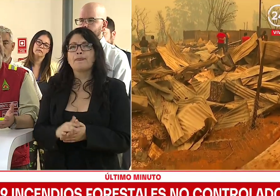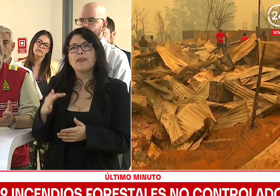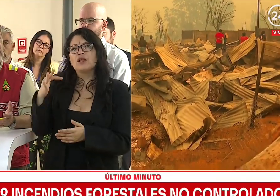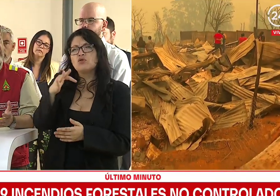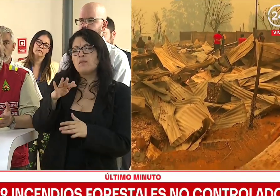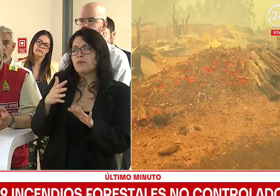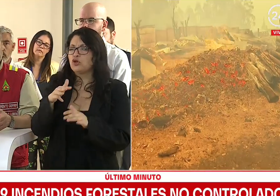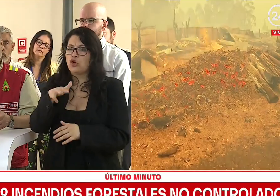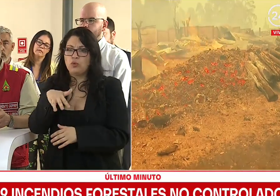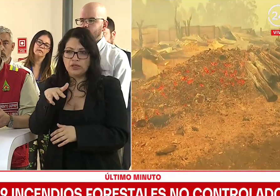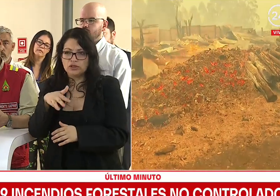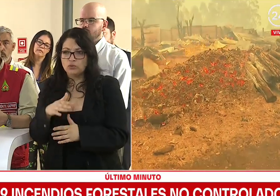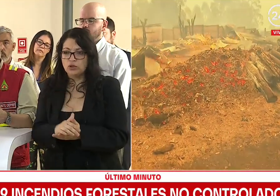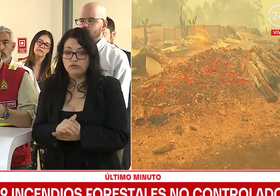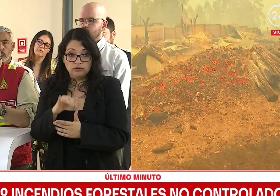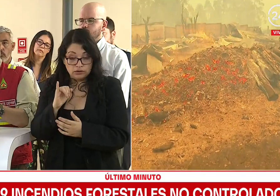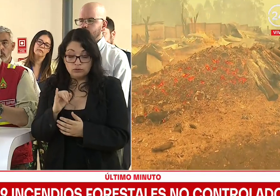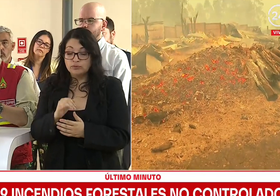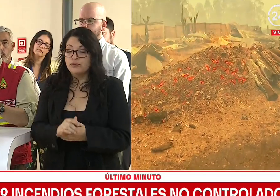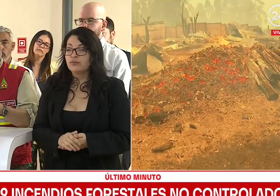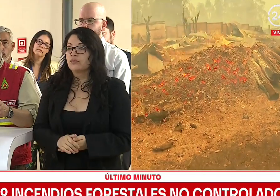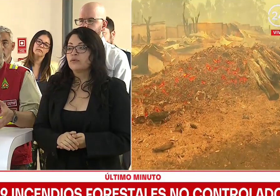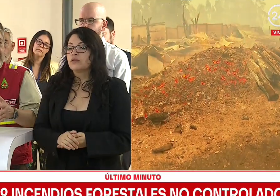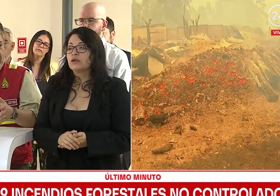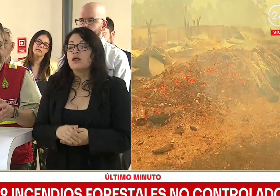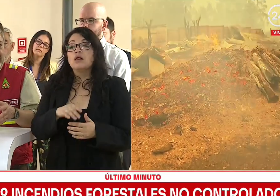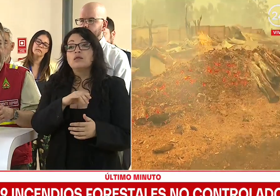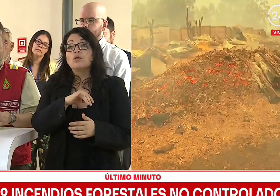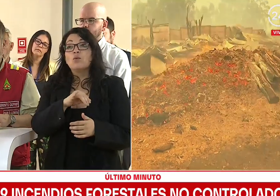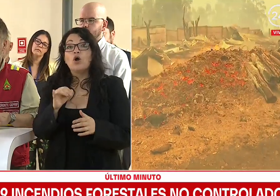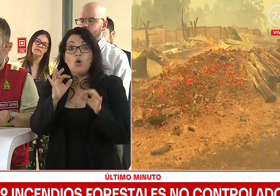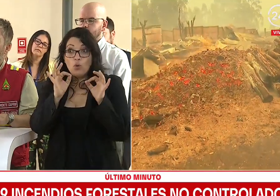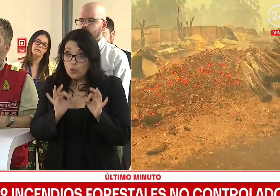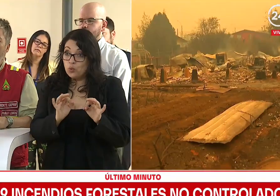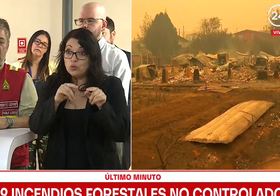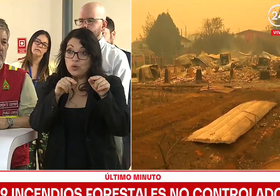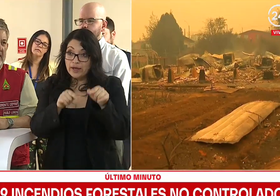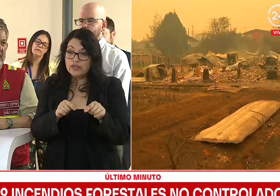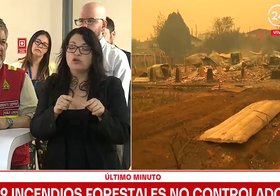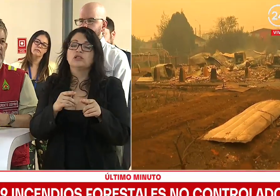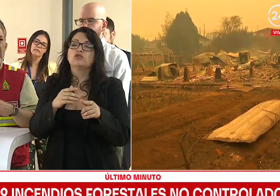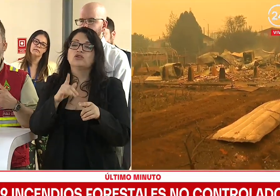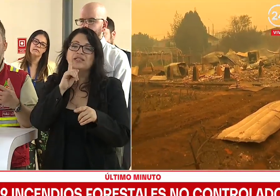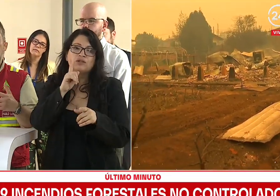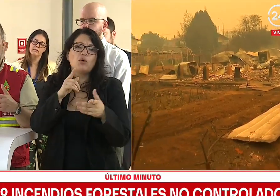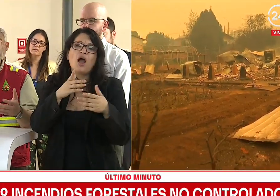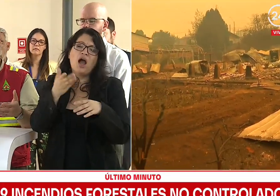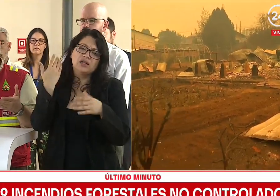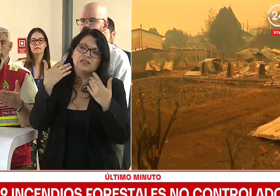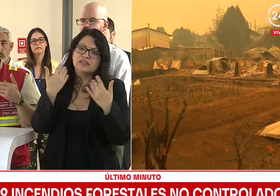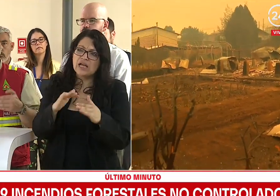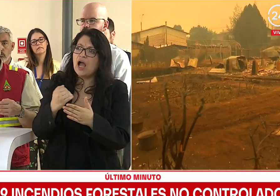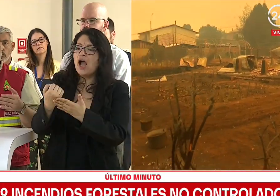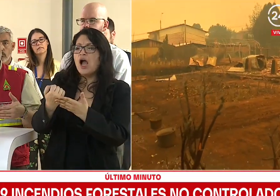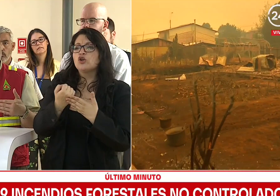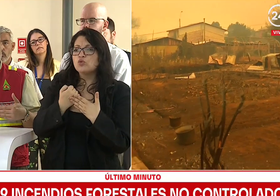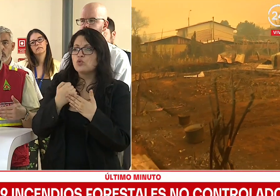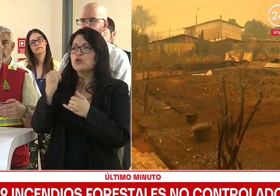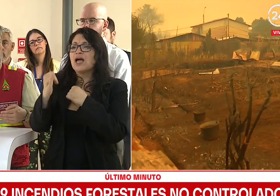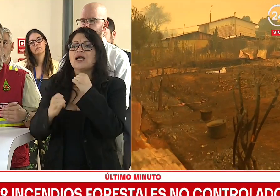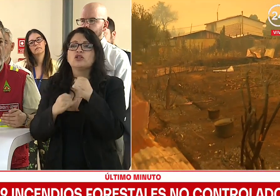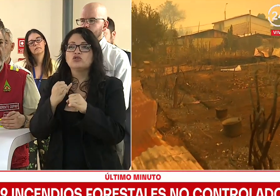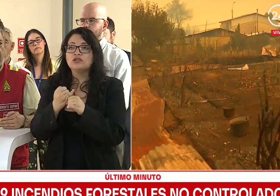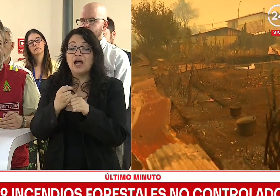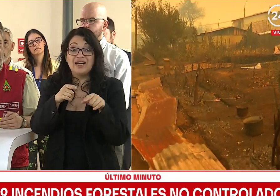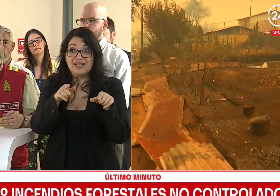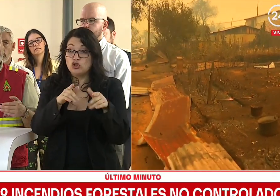eran alrededor de 19, ¿cierto? Durante la emergencia, con la ayuda internacional y todo lo hecho, no se llegó a los